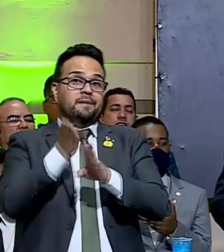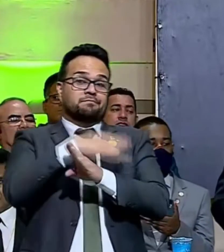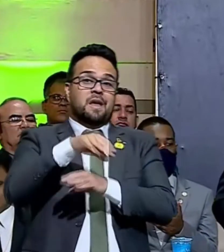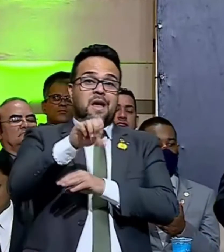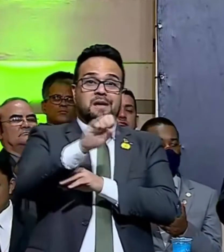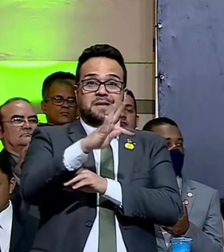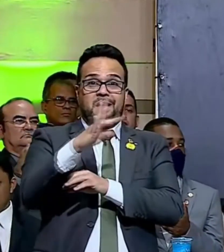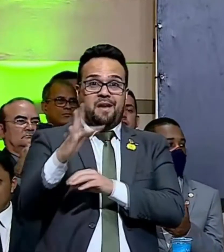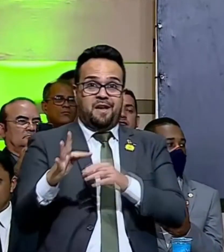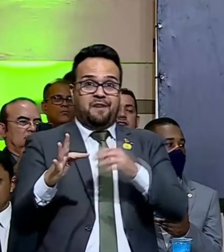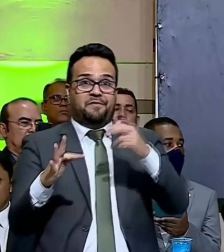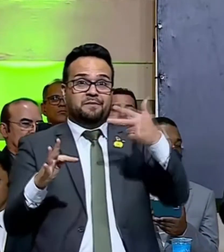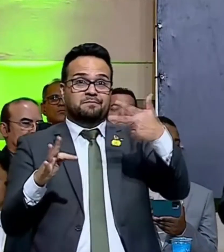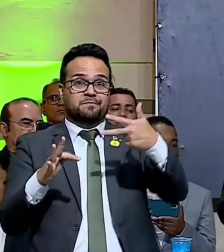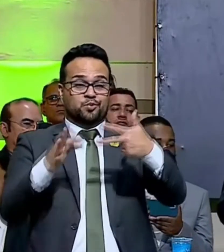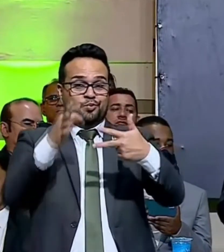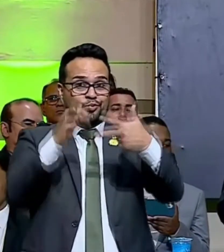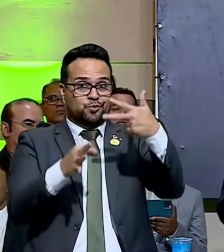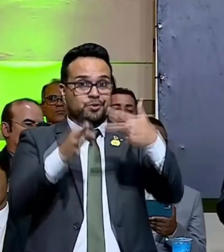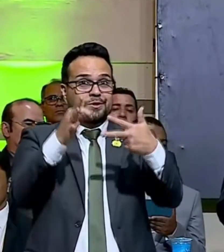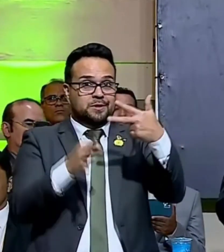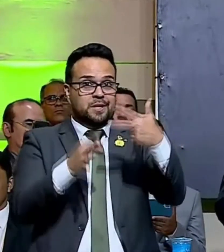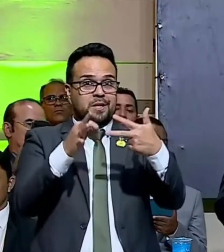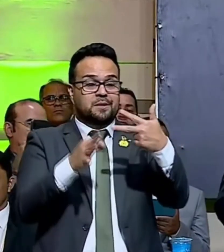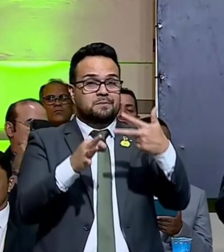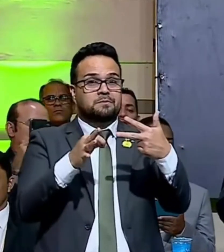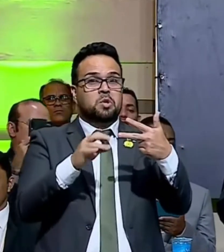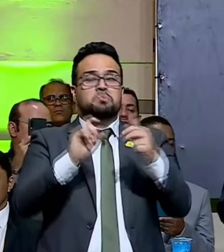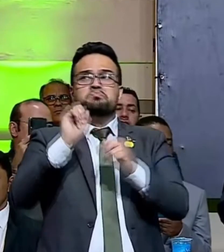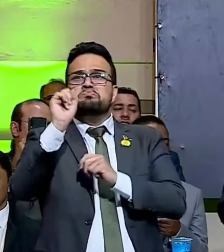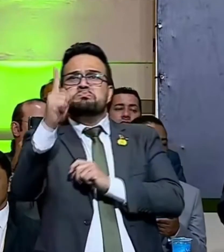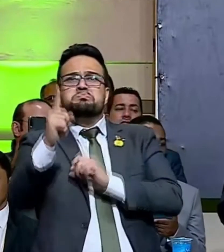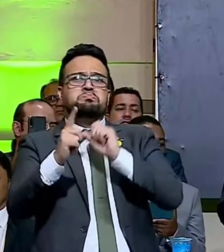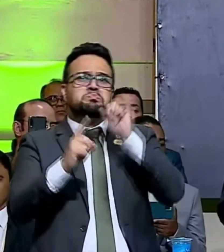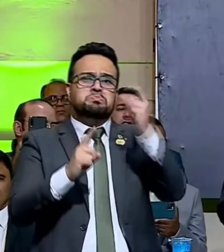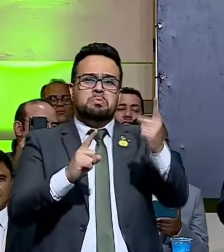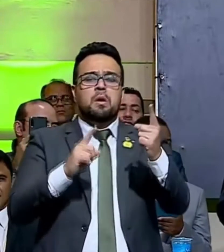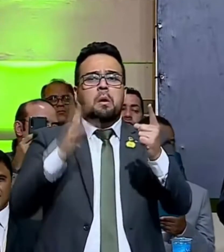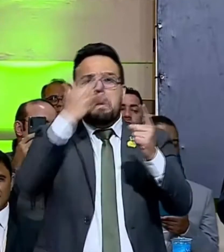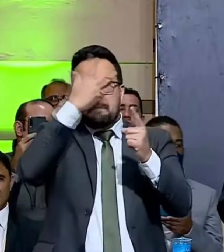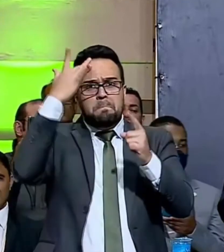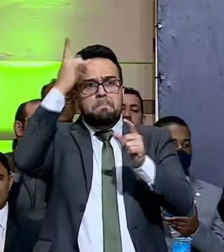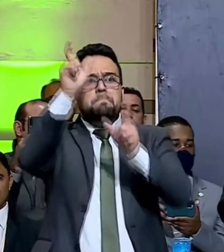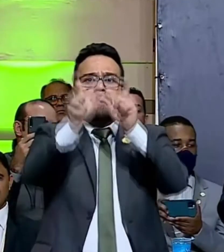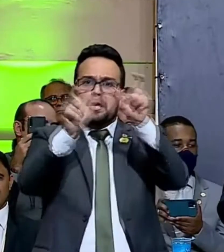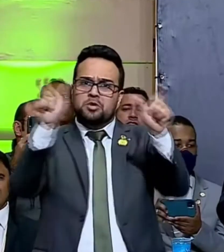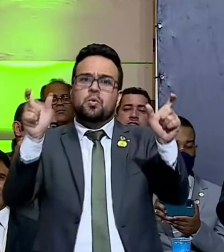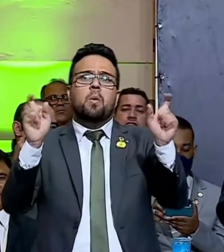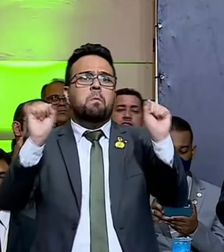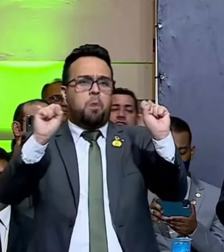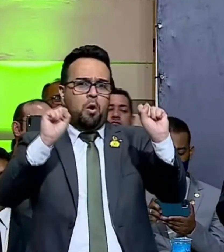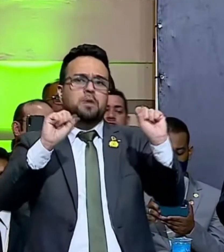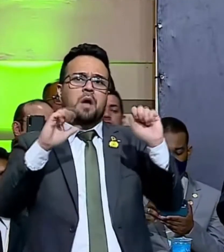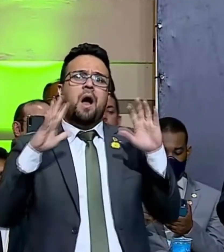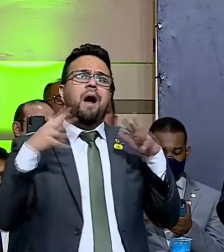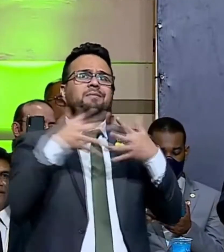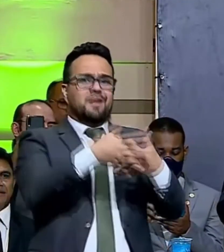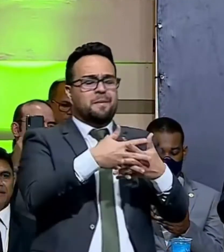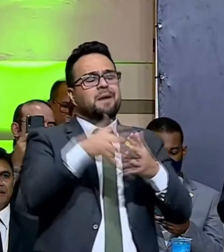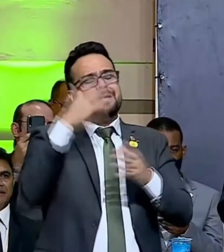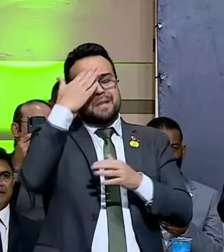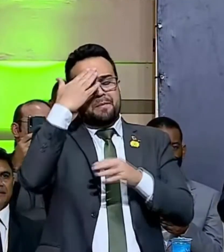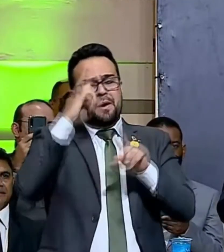lado, o Supremo Tribunal Federal, uma ou outra pessoa iria nos atrapalhar.